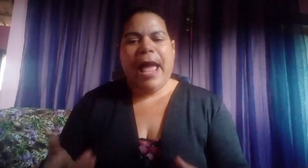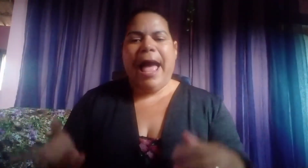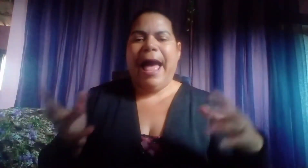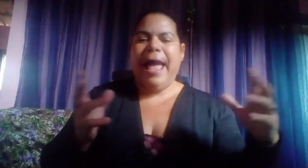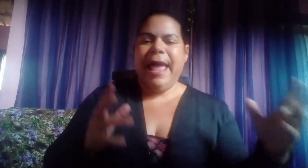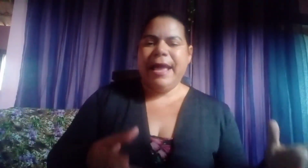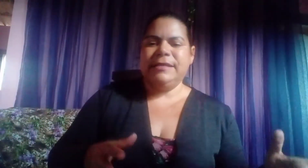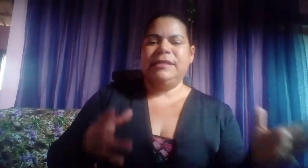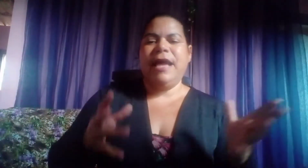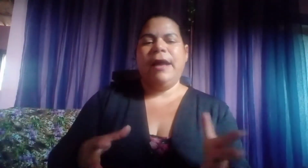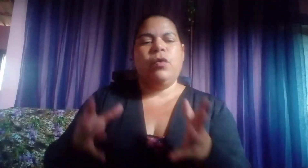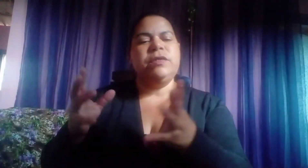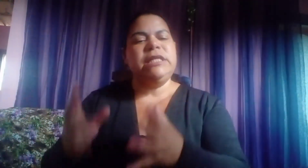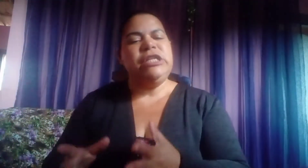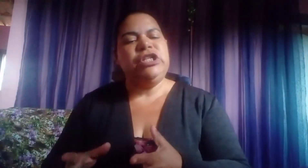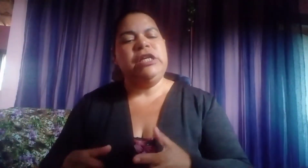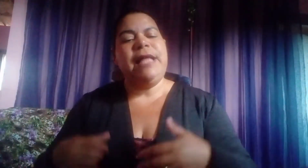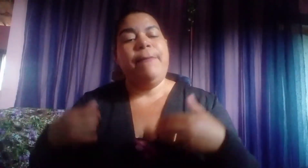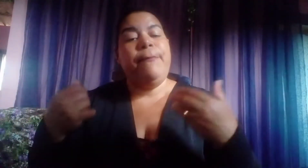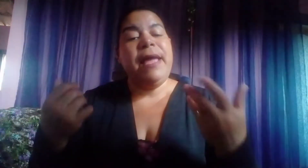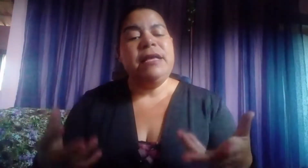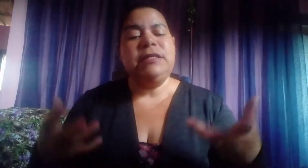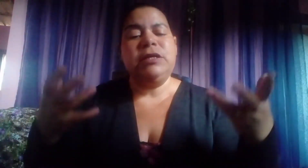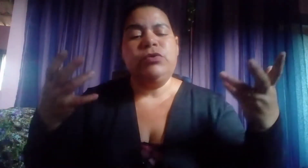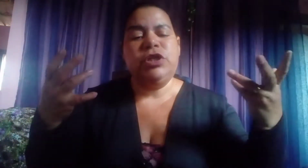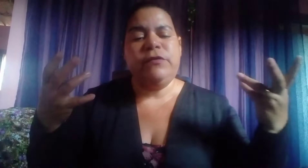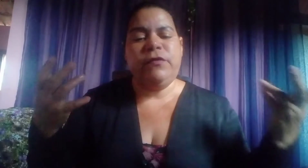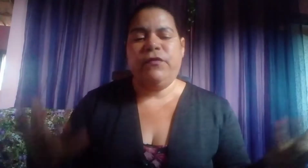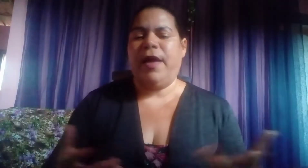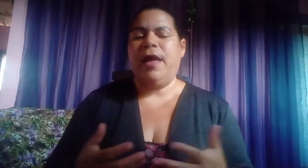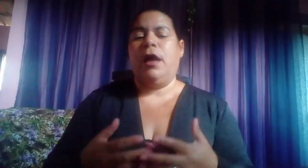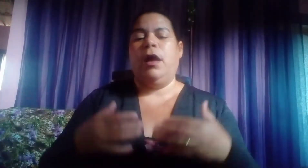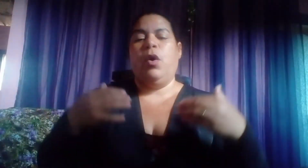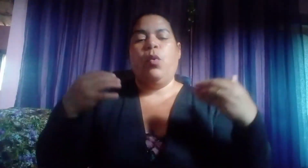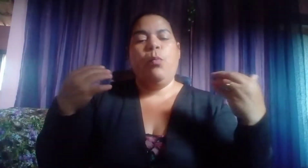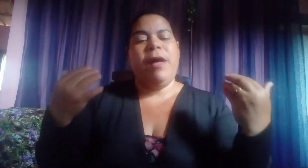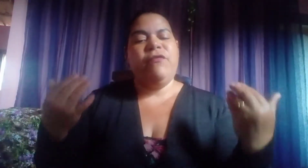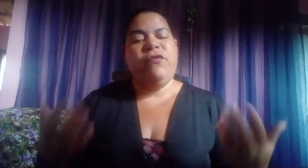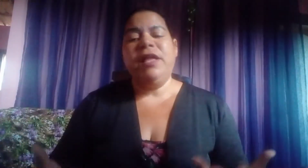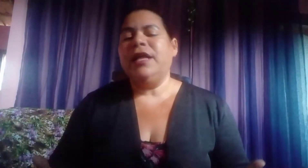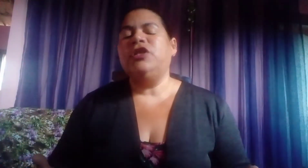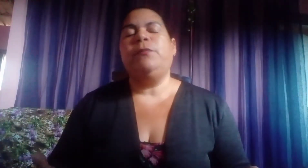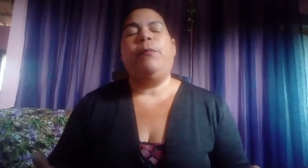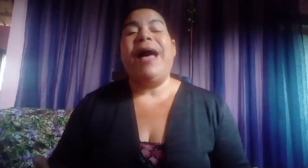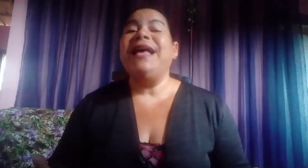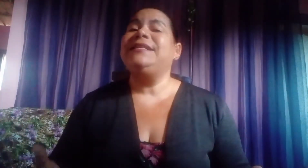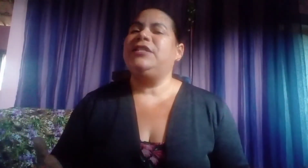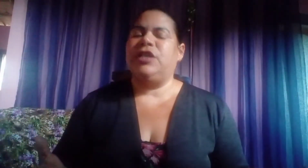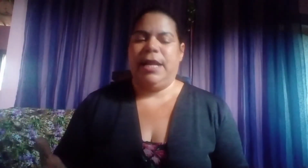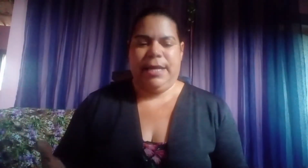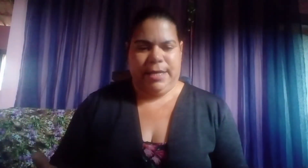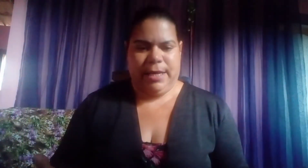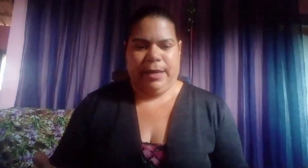A esse é concedida a bênção de viver uma vida de paz e de alegria.